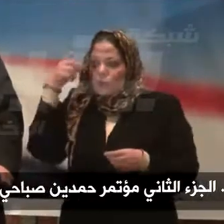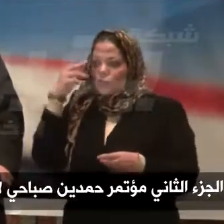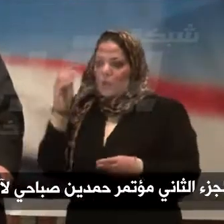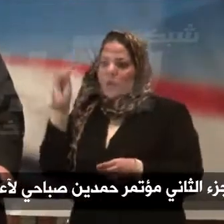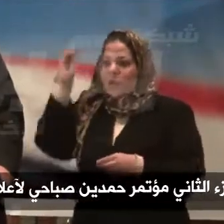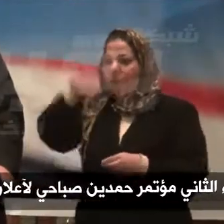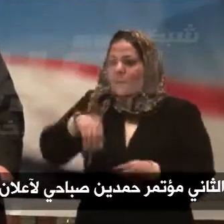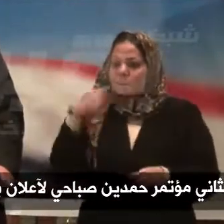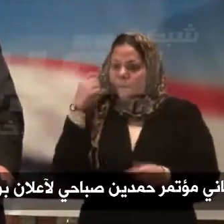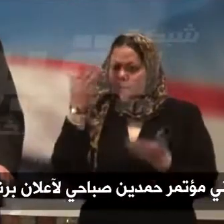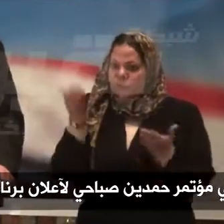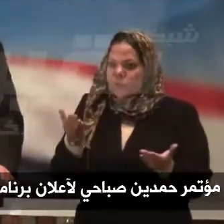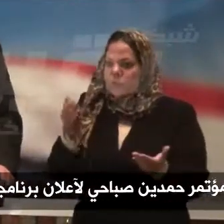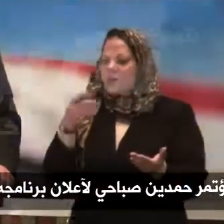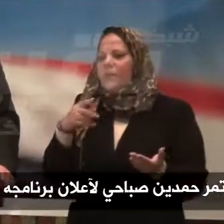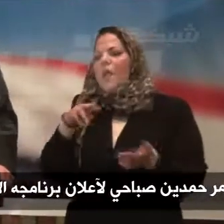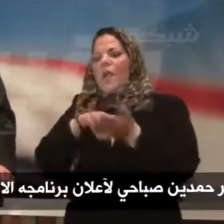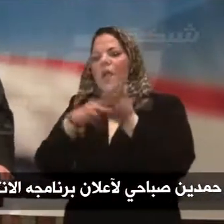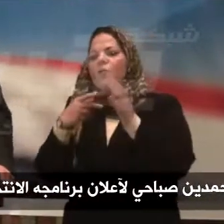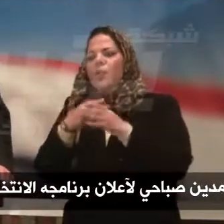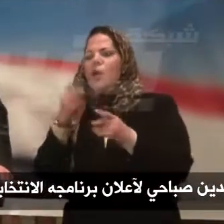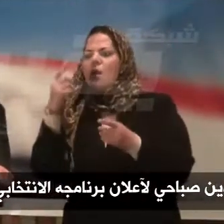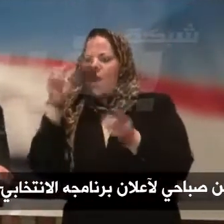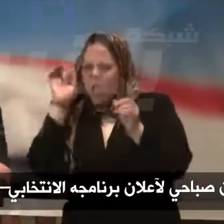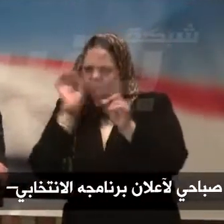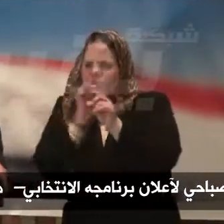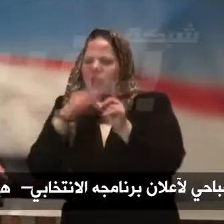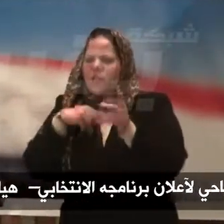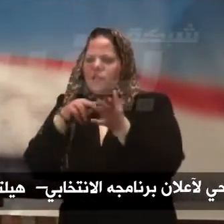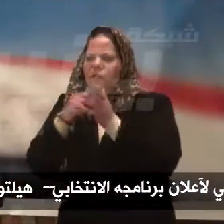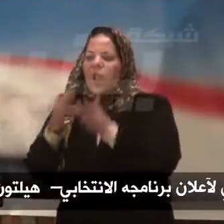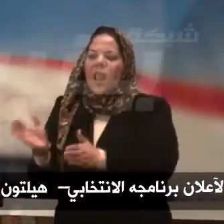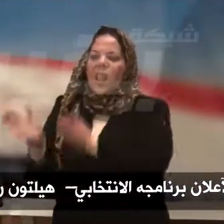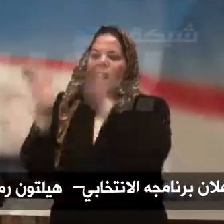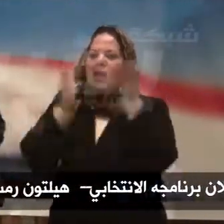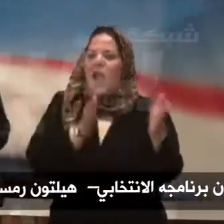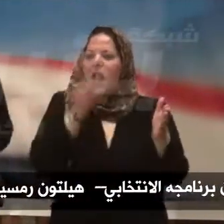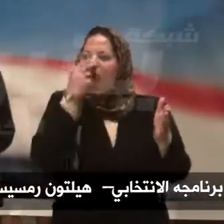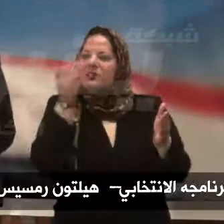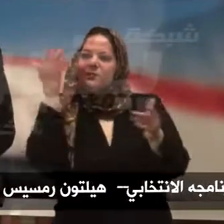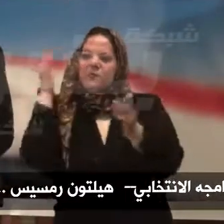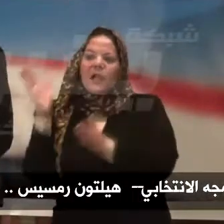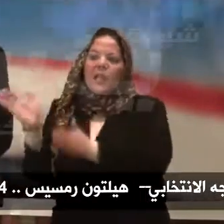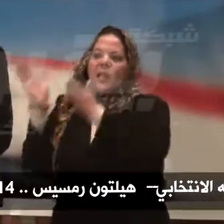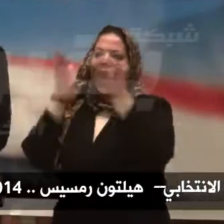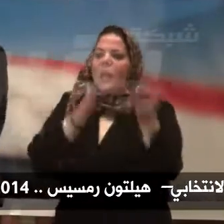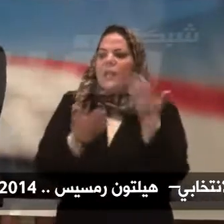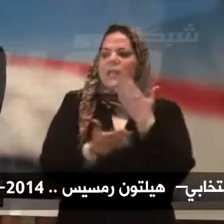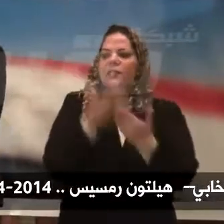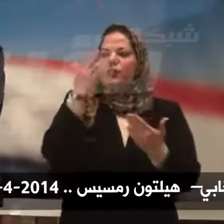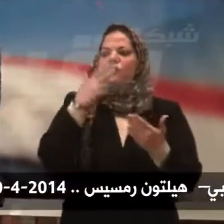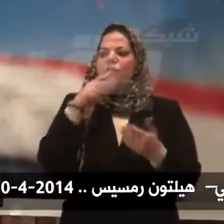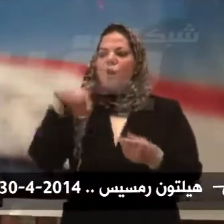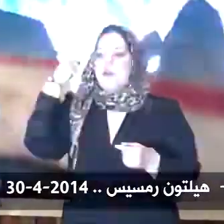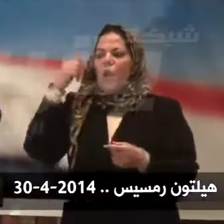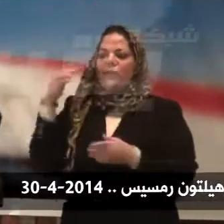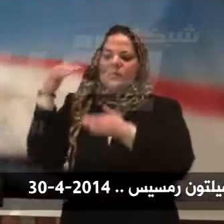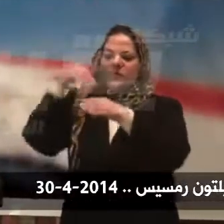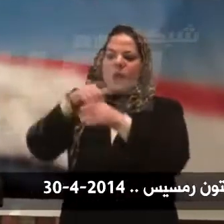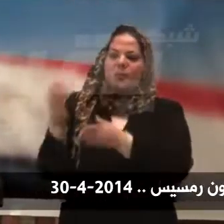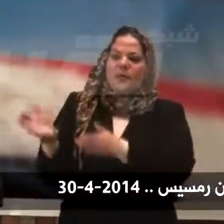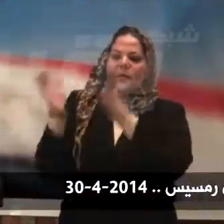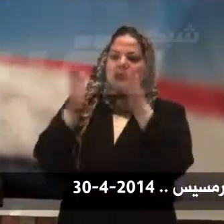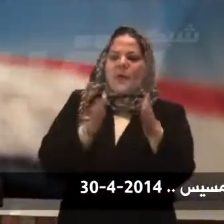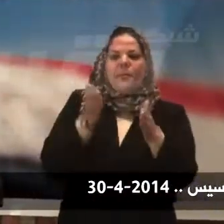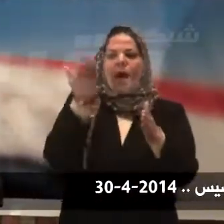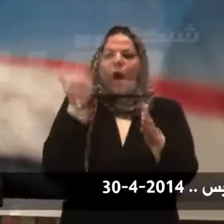ستكون هناك حالة انتقالية او تتم لها يجمع فيها الرئيس قبل انتخاب